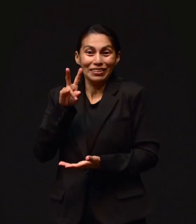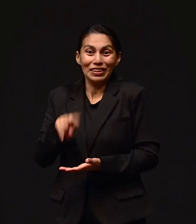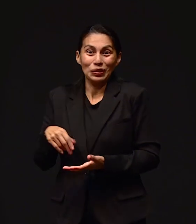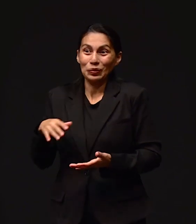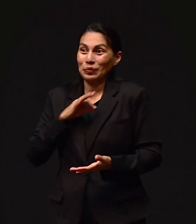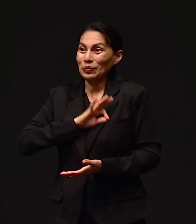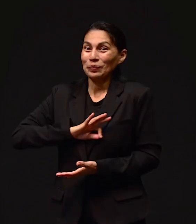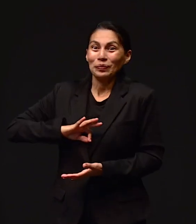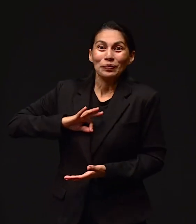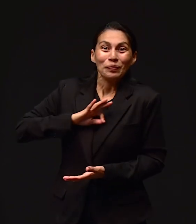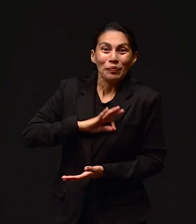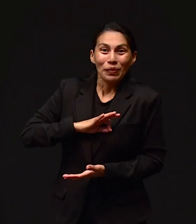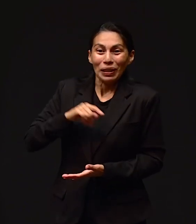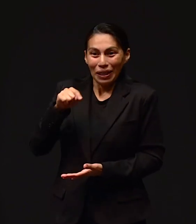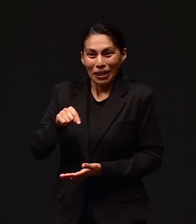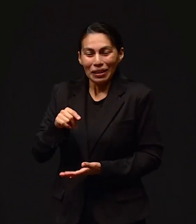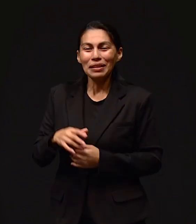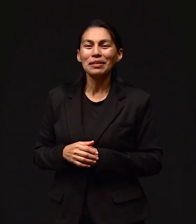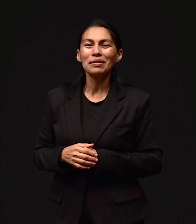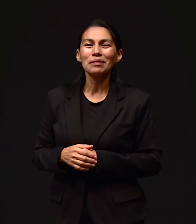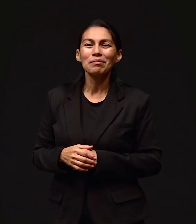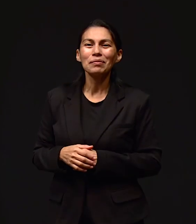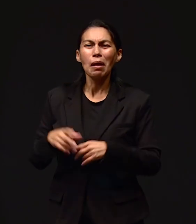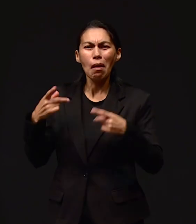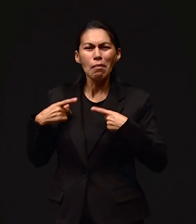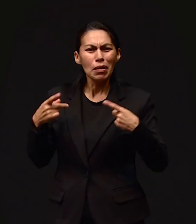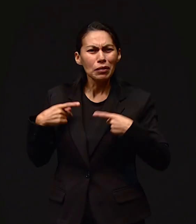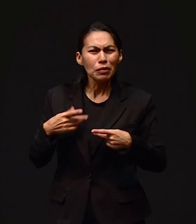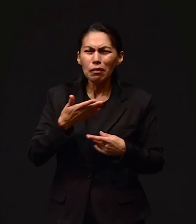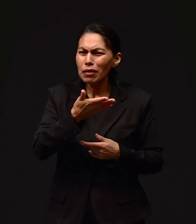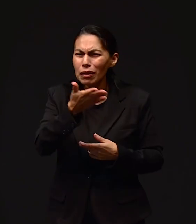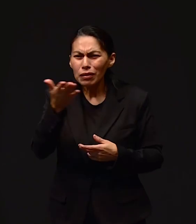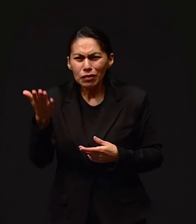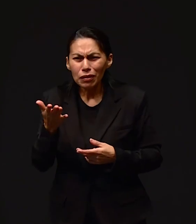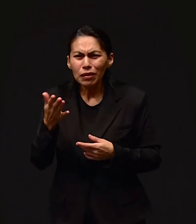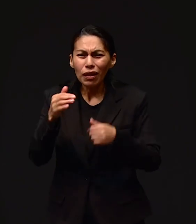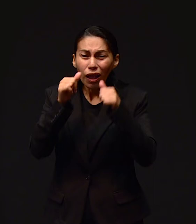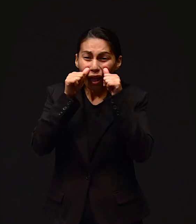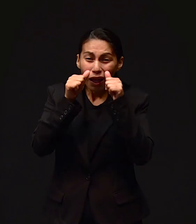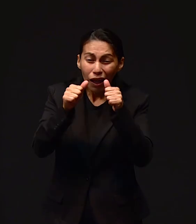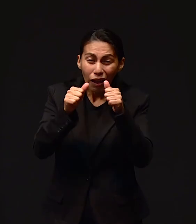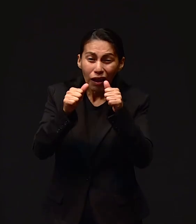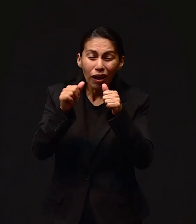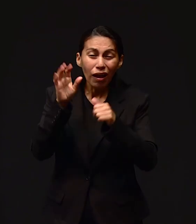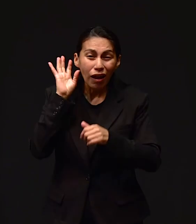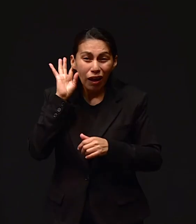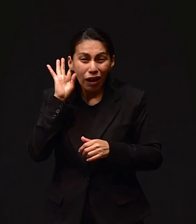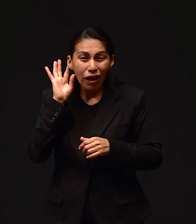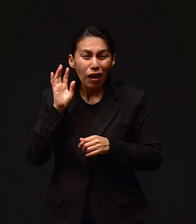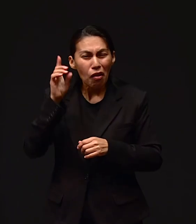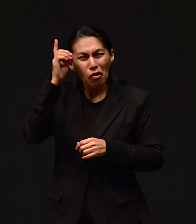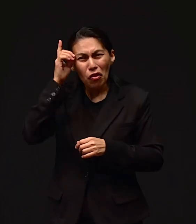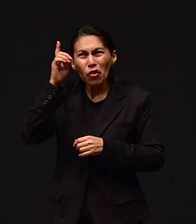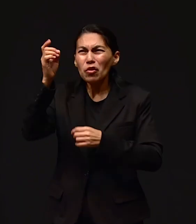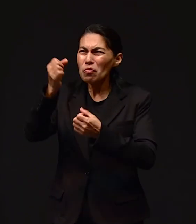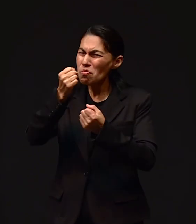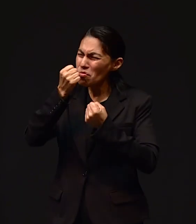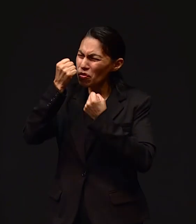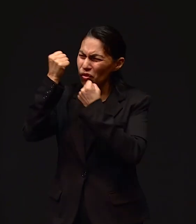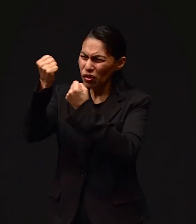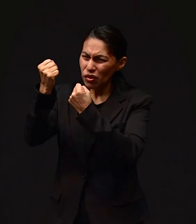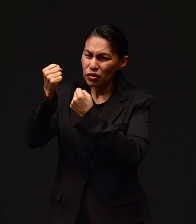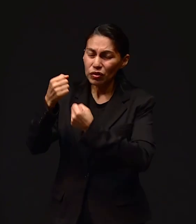para compartir la gloria de Dios. aquí para decirle, a decirle a quien lo escuche, que Dios es un Dios de poder.